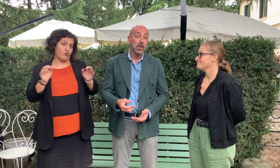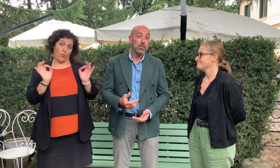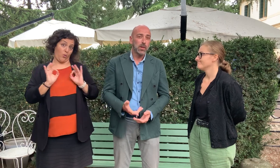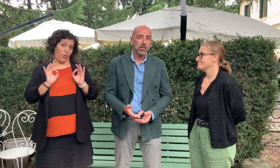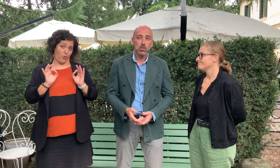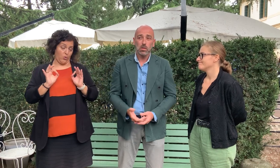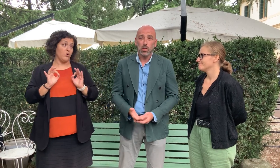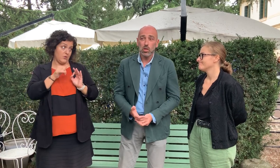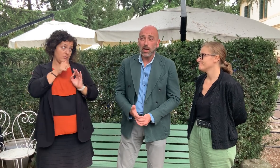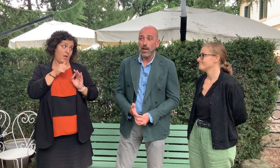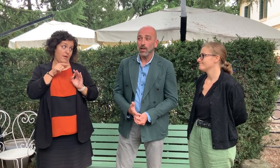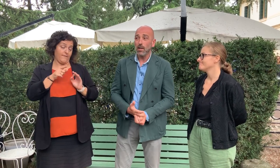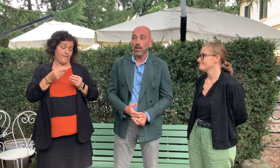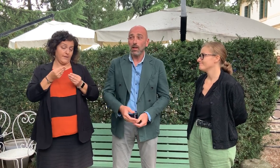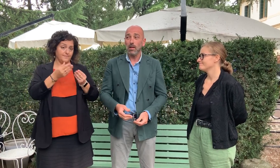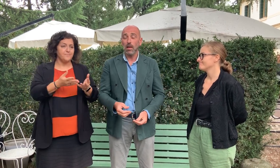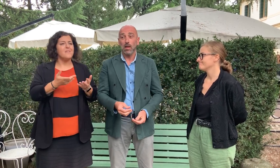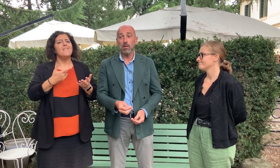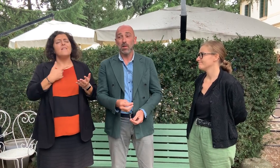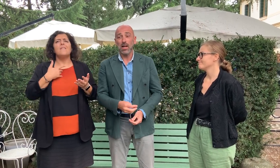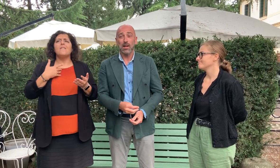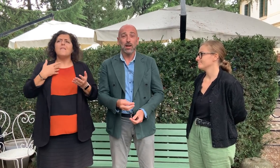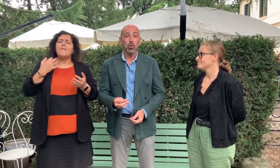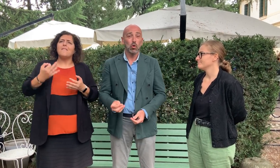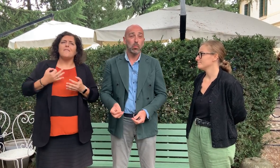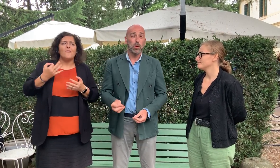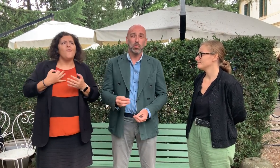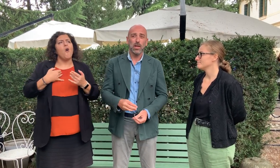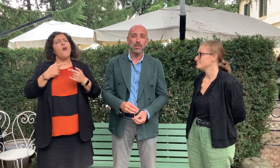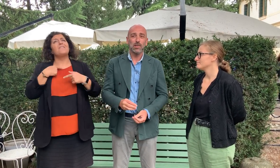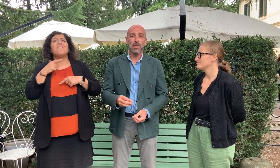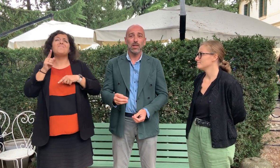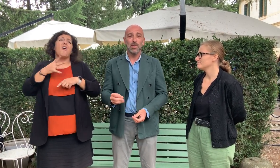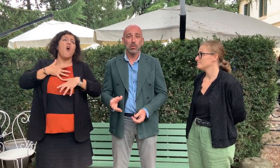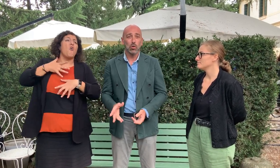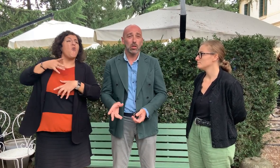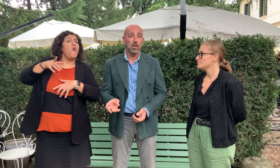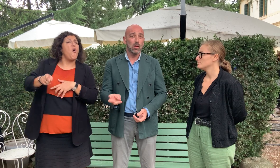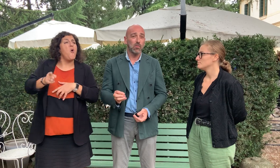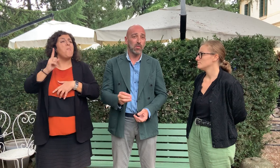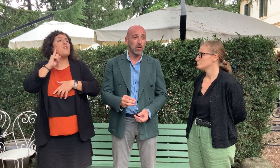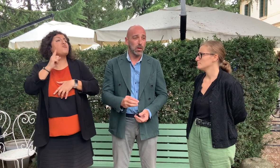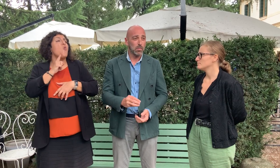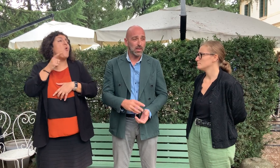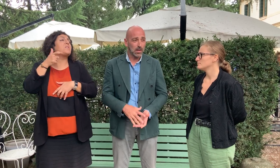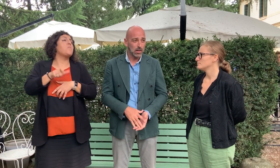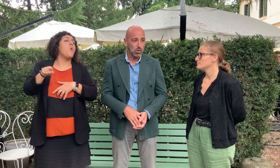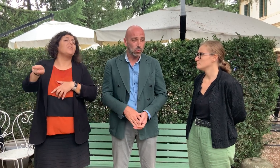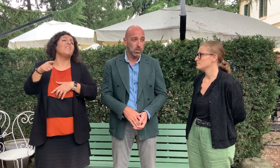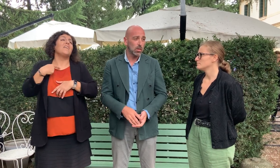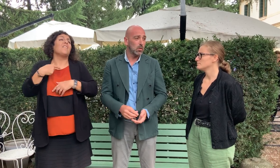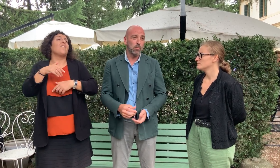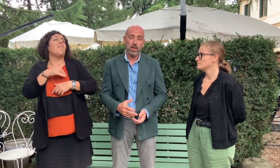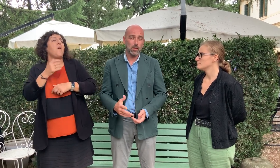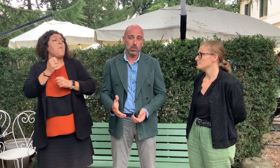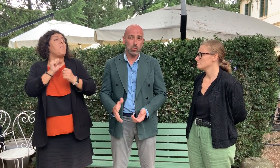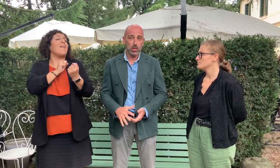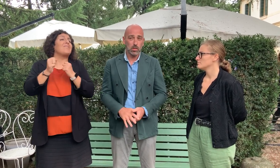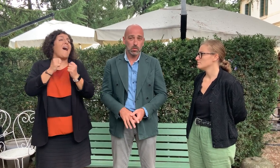Spesso si dice anche che magari la colpa può essere dei sordi che non fanno né partagliaggiosi, io non penso questo.